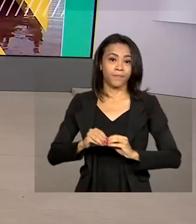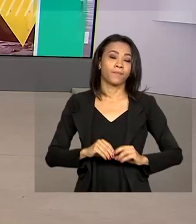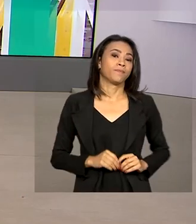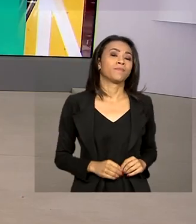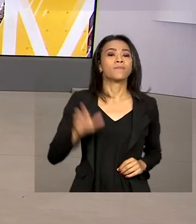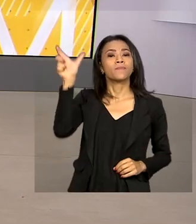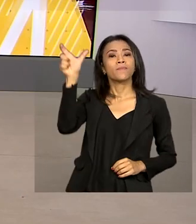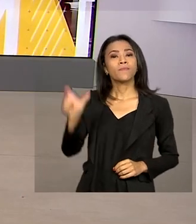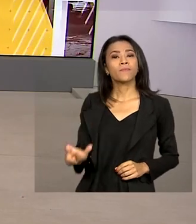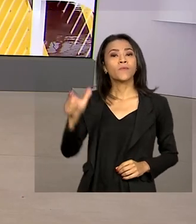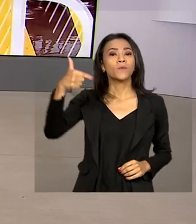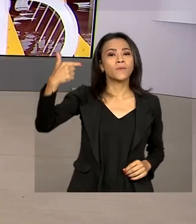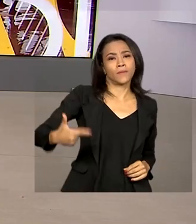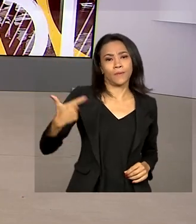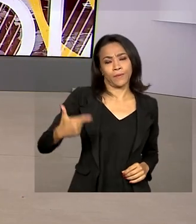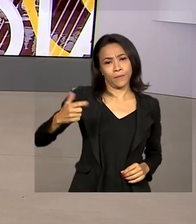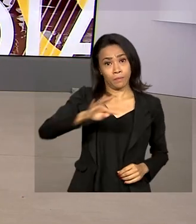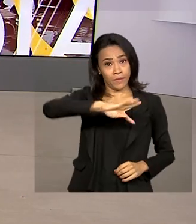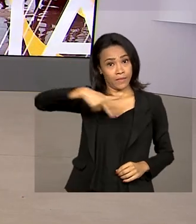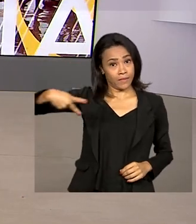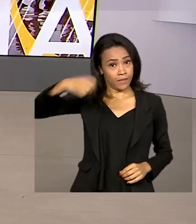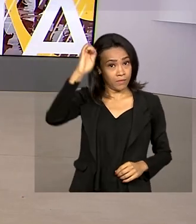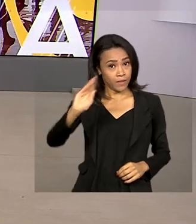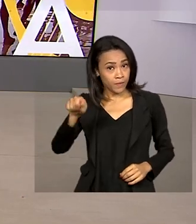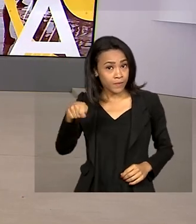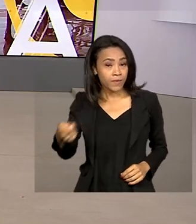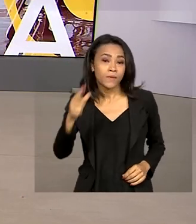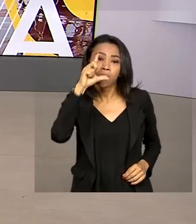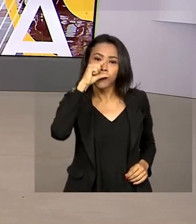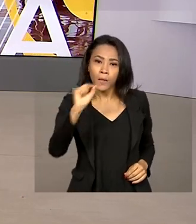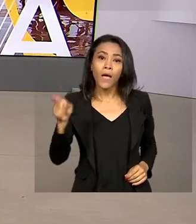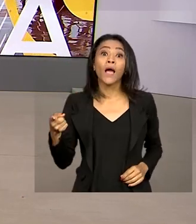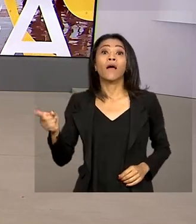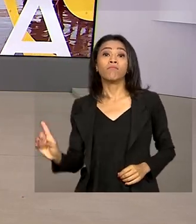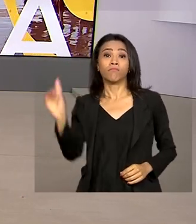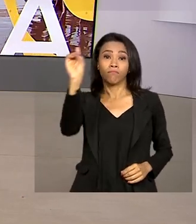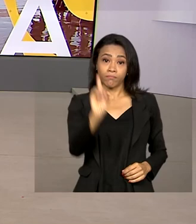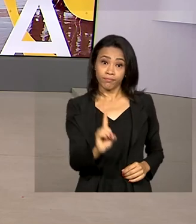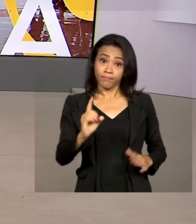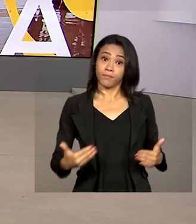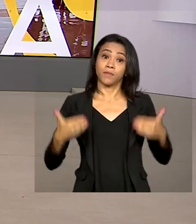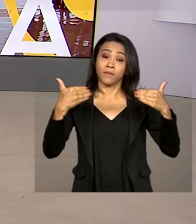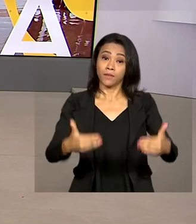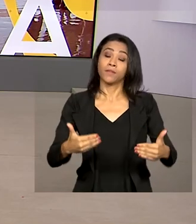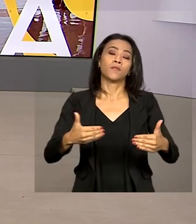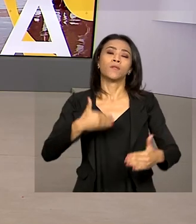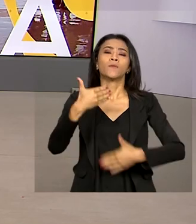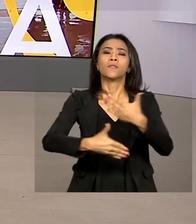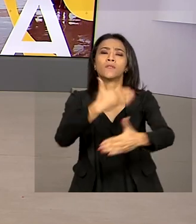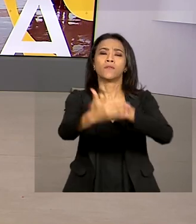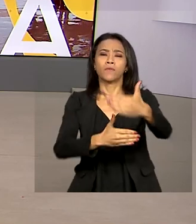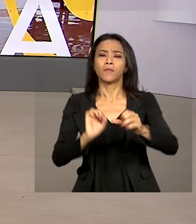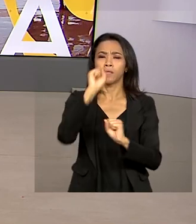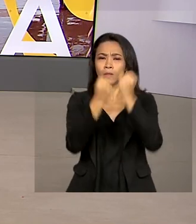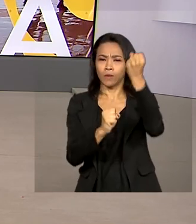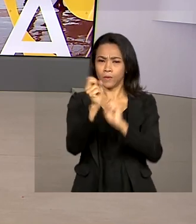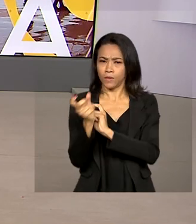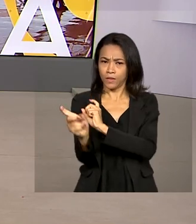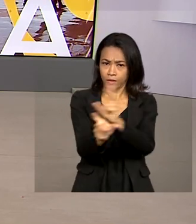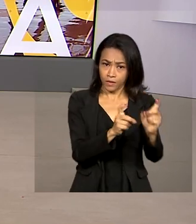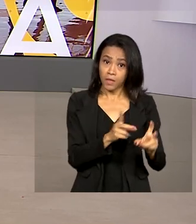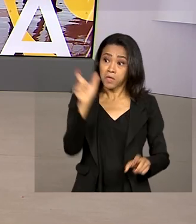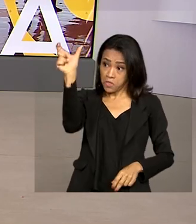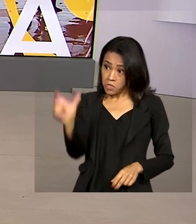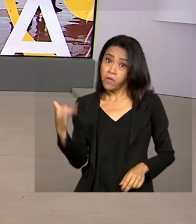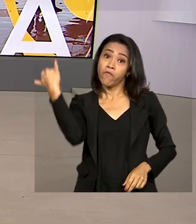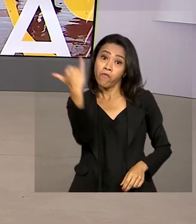O vice-presidente Geraldo Alckmin assumiu o Ministério do Desenvolvimento, Indústria, Comércio e Serviços e disse que vai trabalhar